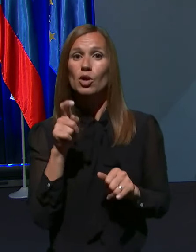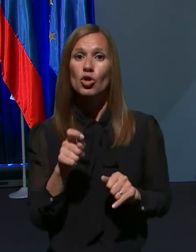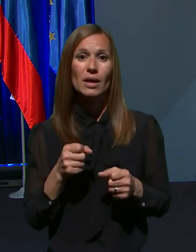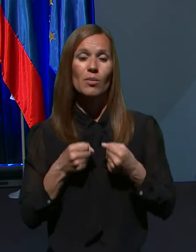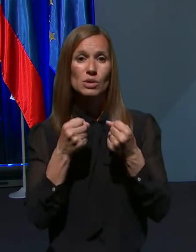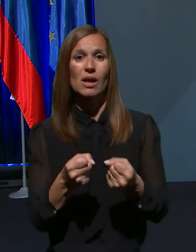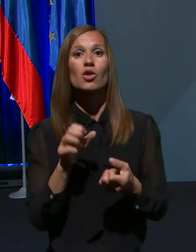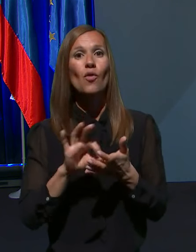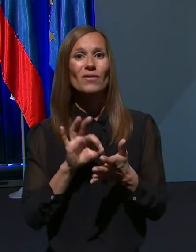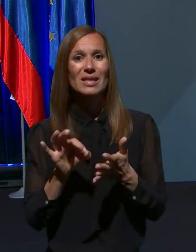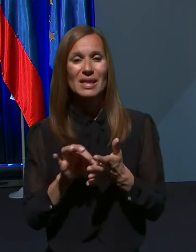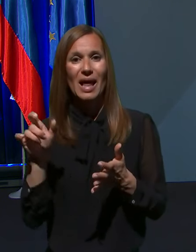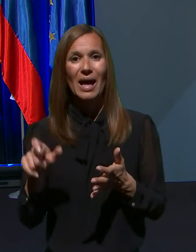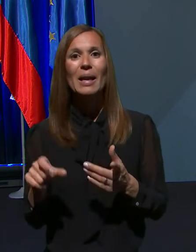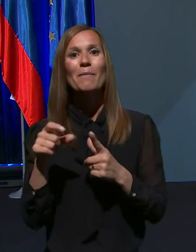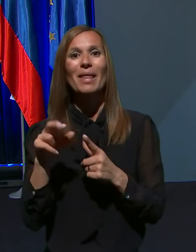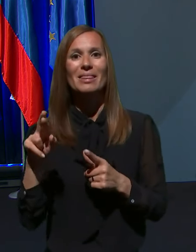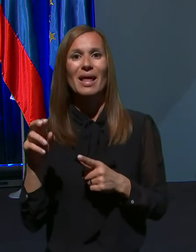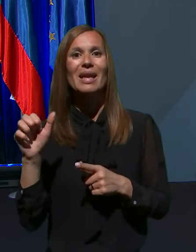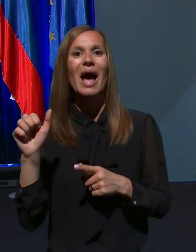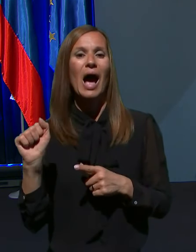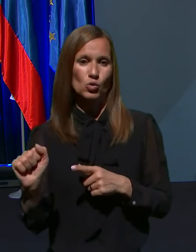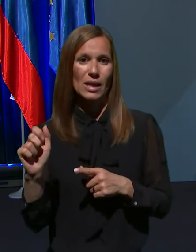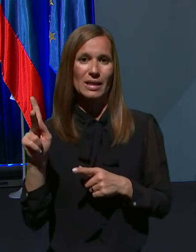novinar Peter Avsenik, STA.